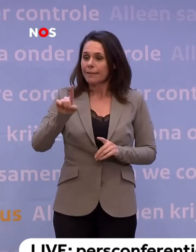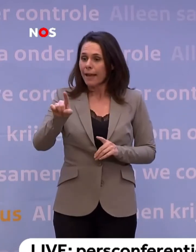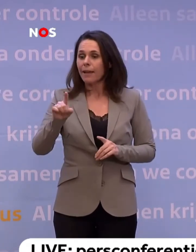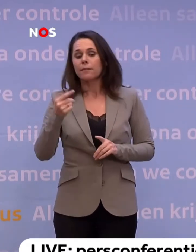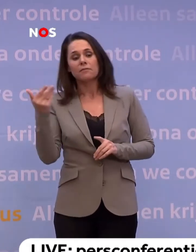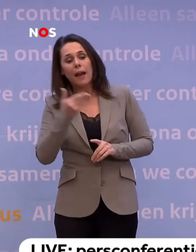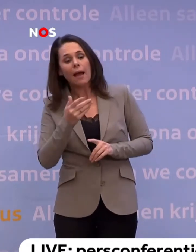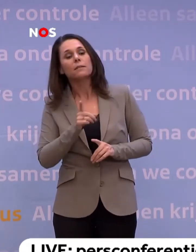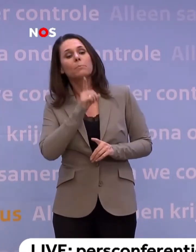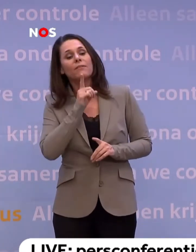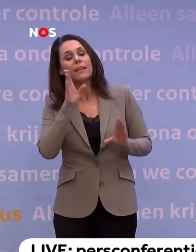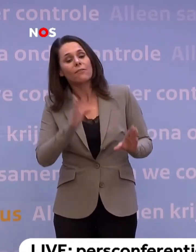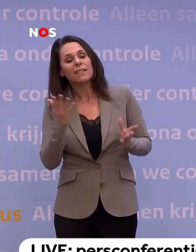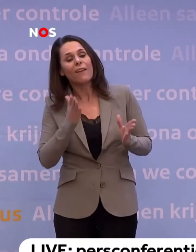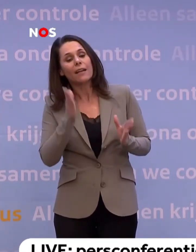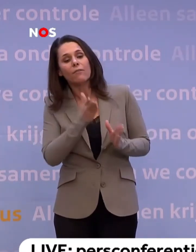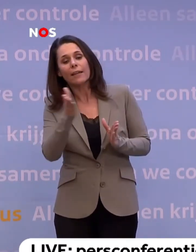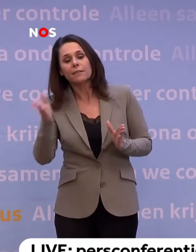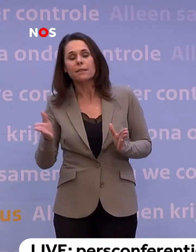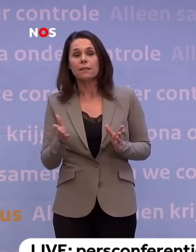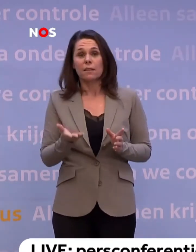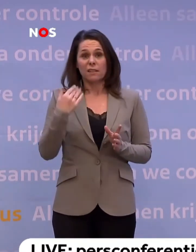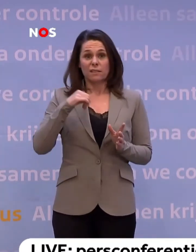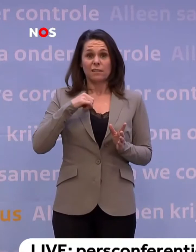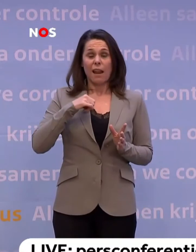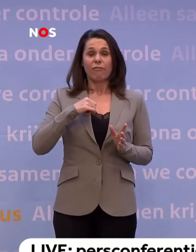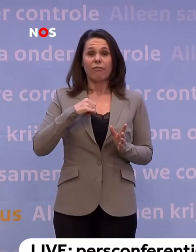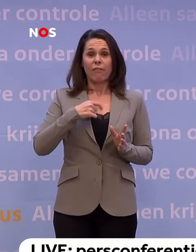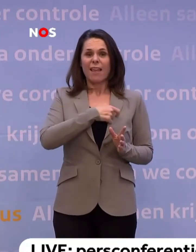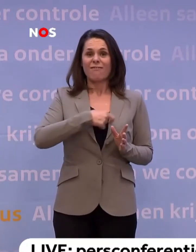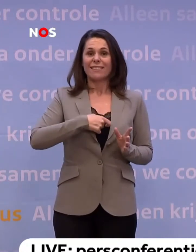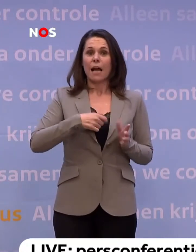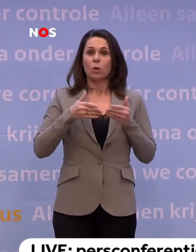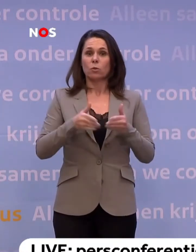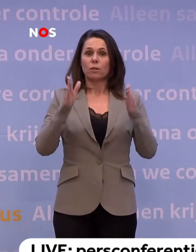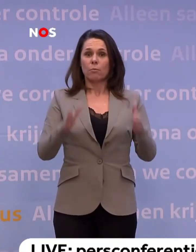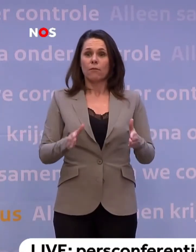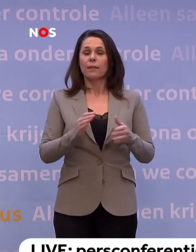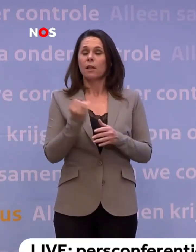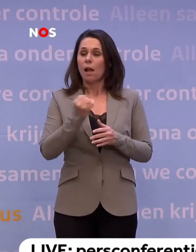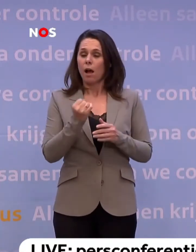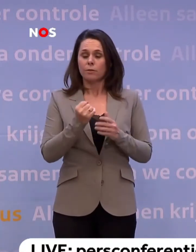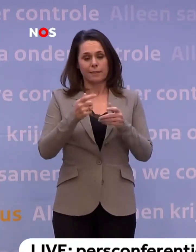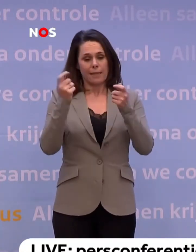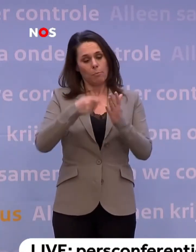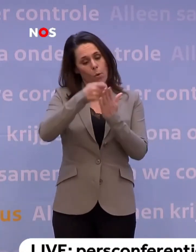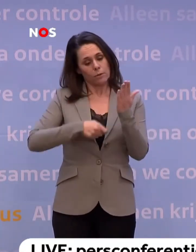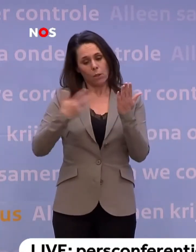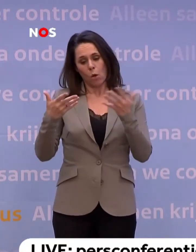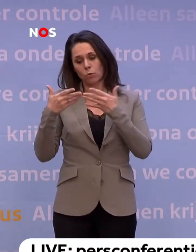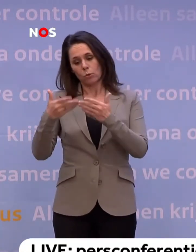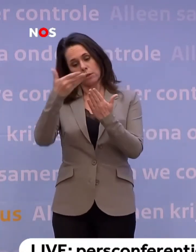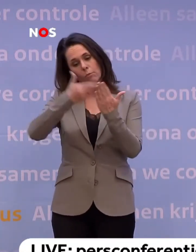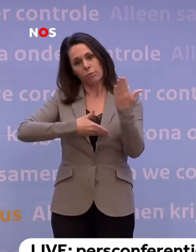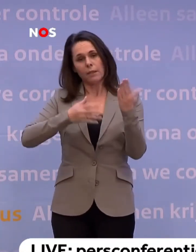de GGD al jaren doet. Toen ik nog wethouder was in Rotterdam kreeg ik elke dag een rapportje op mijn bureau... ...welke ziekten waren geconstateerd in de stad. Nou, in een grote stad als Rotterdam